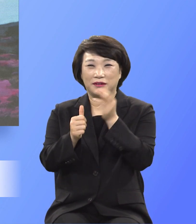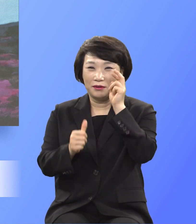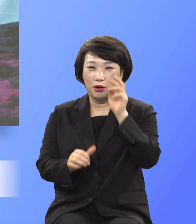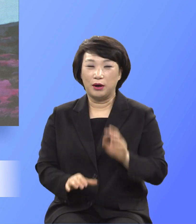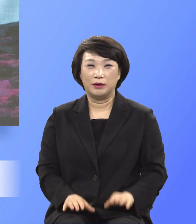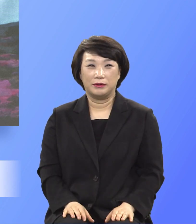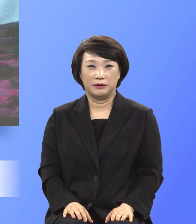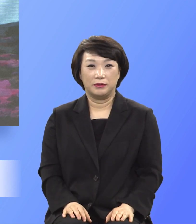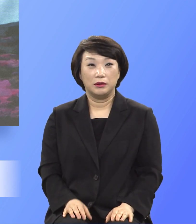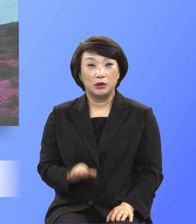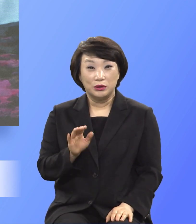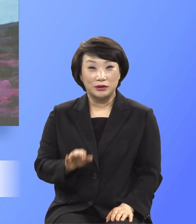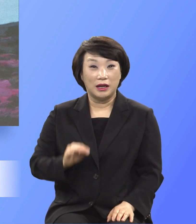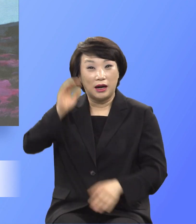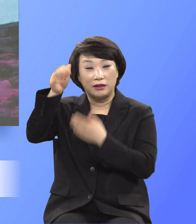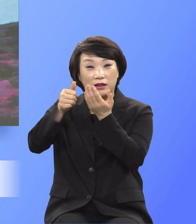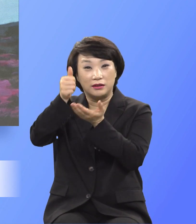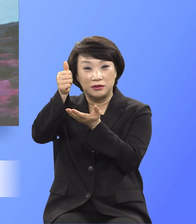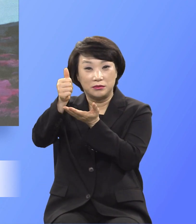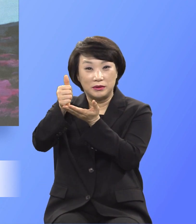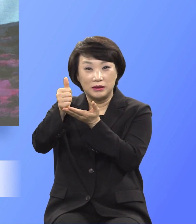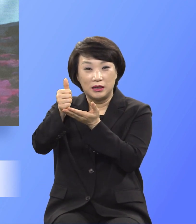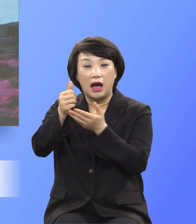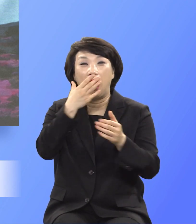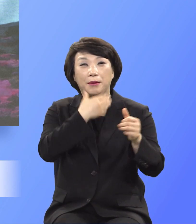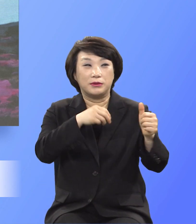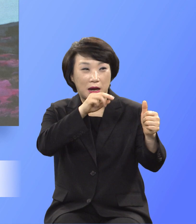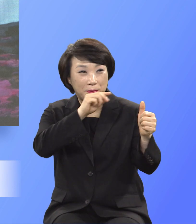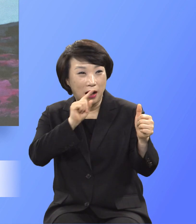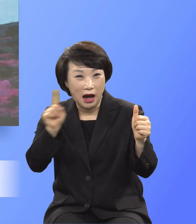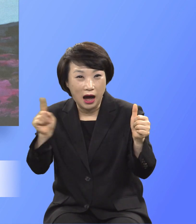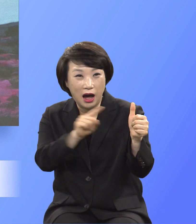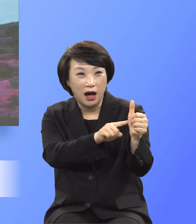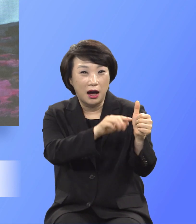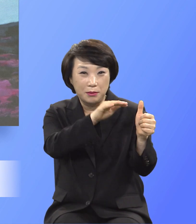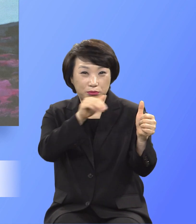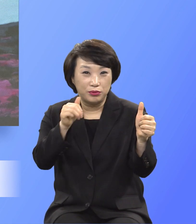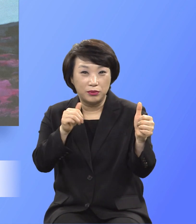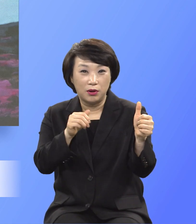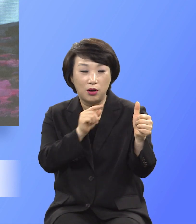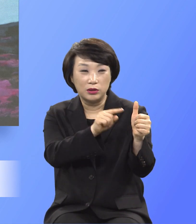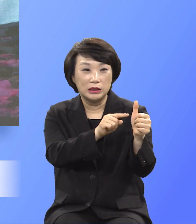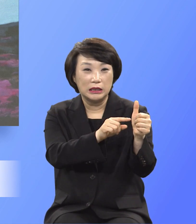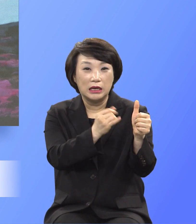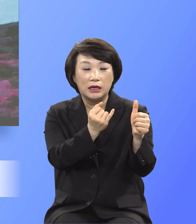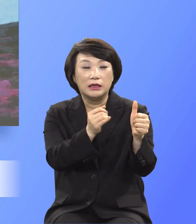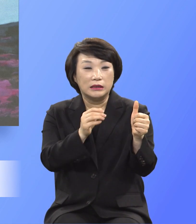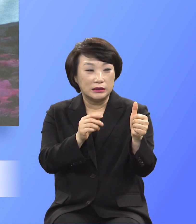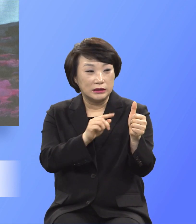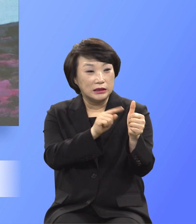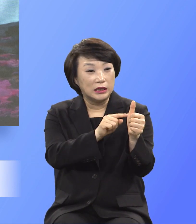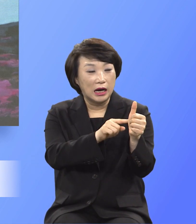하나님이 아브라함아 내 사랑하는 독자